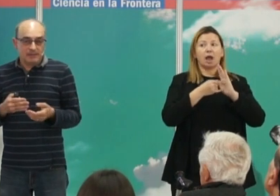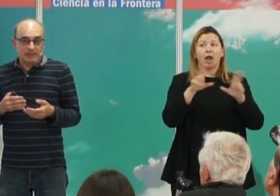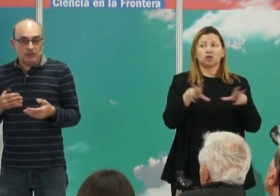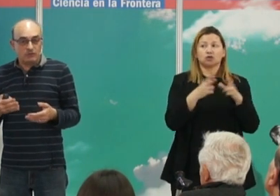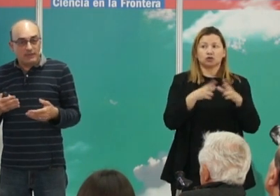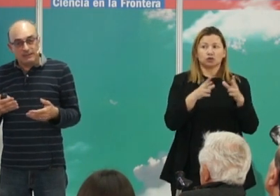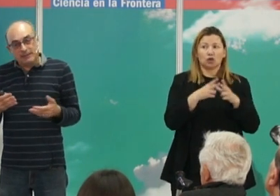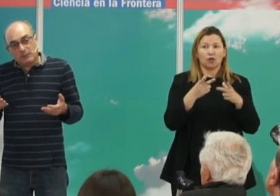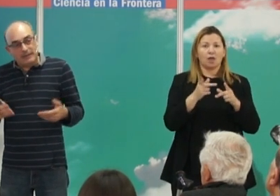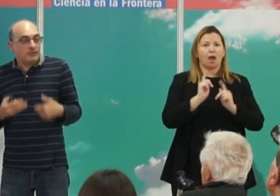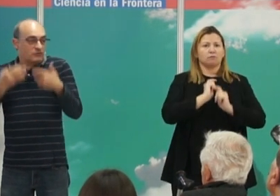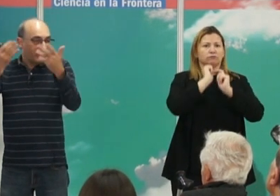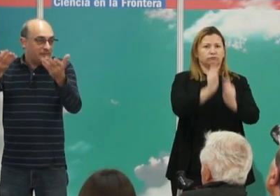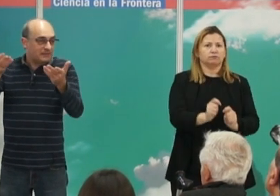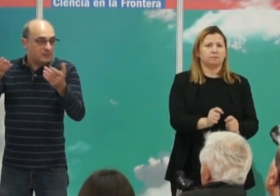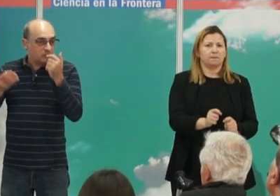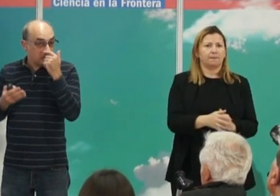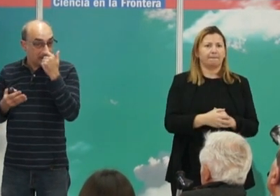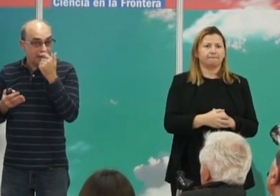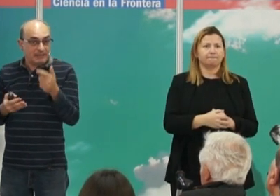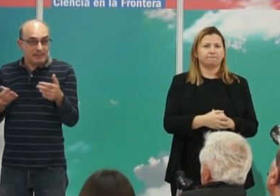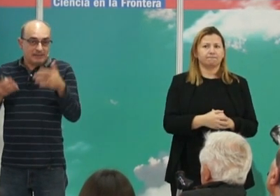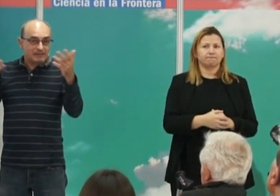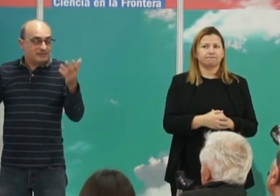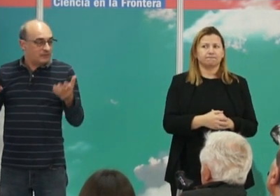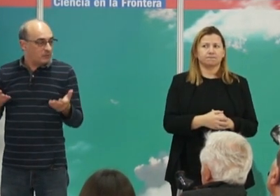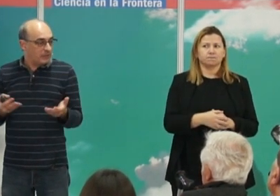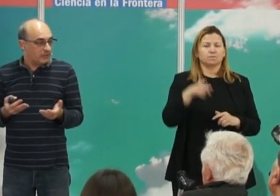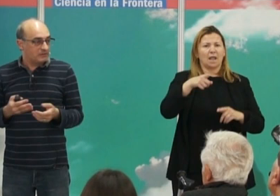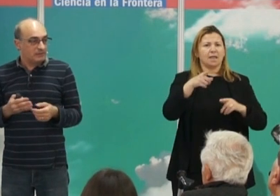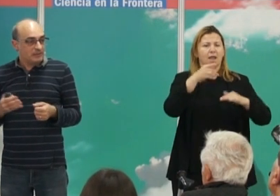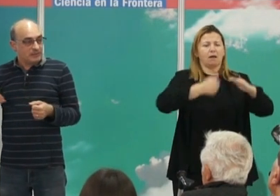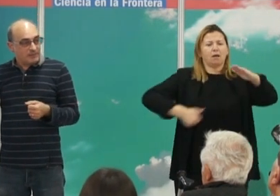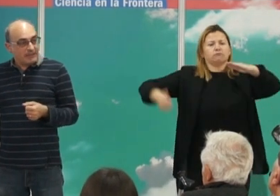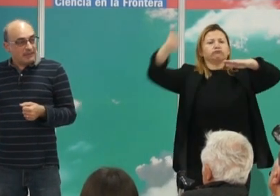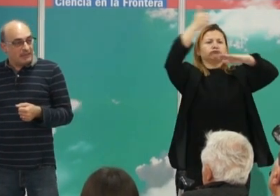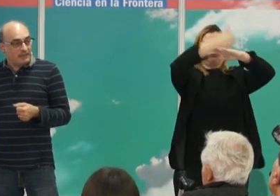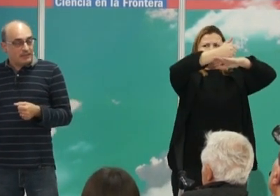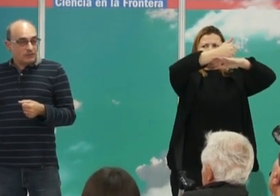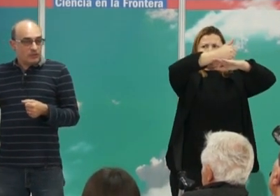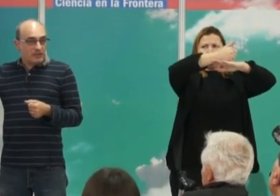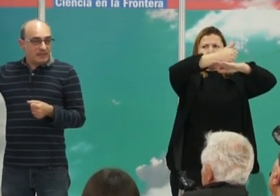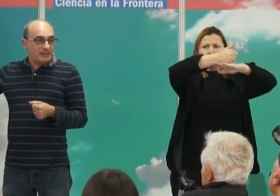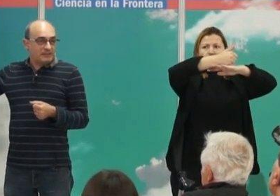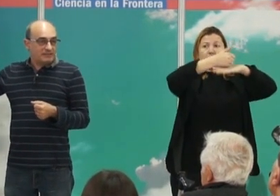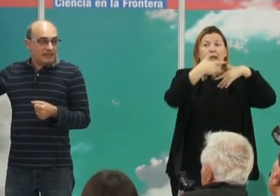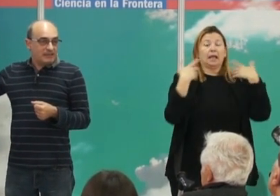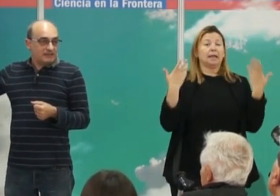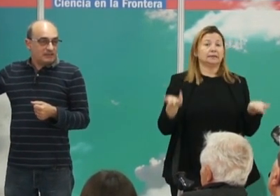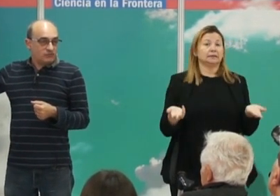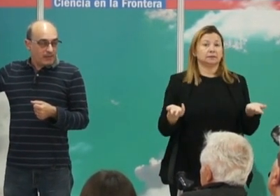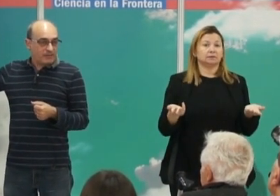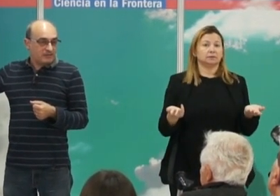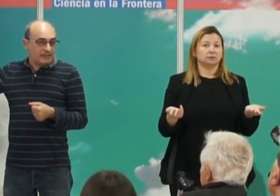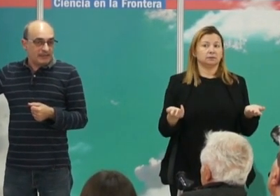en el cual ellos lógicamente se pusieron en las castas superiores, de manera que todavía está